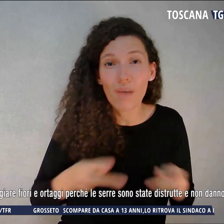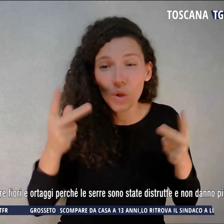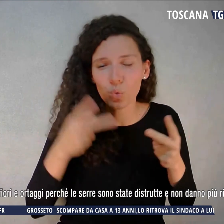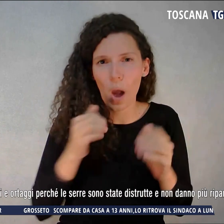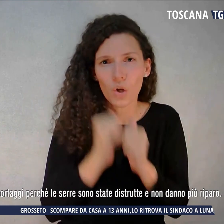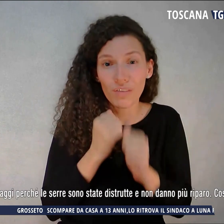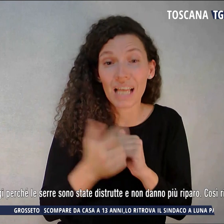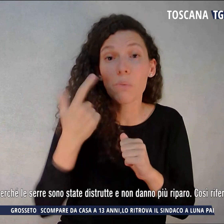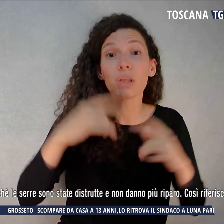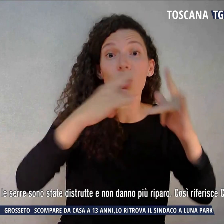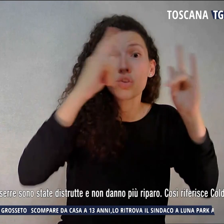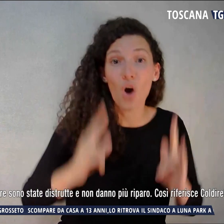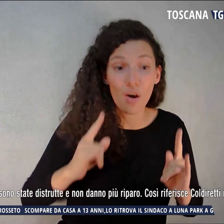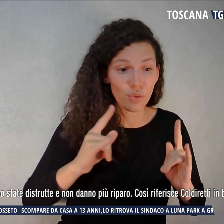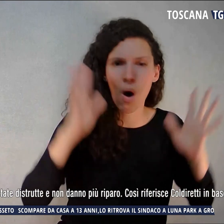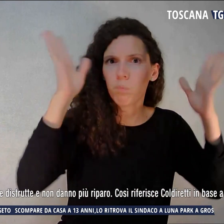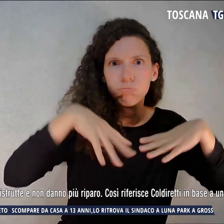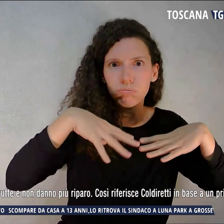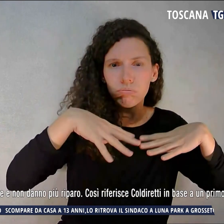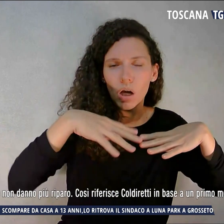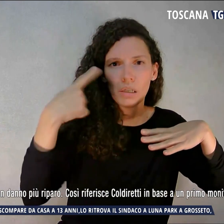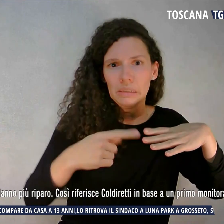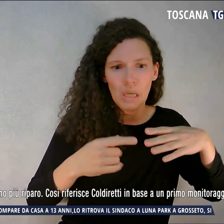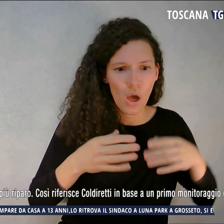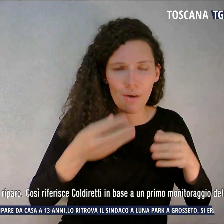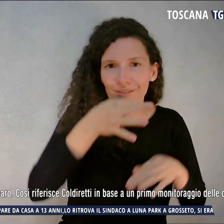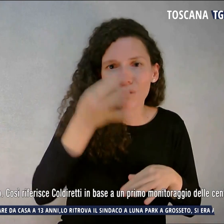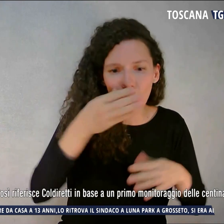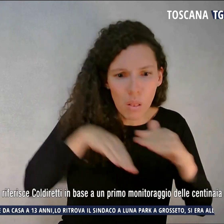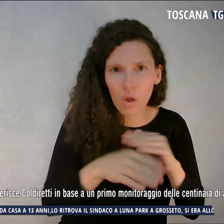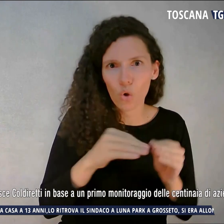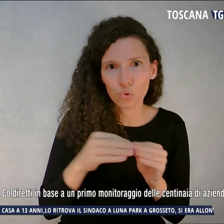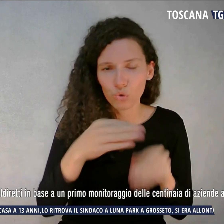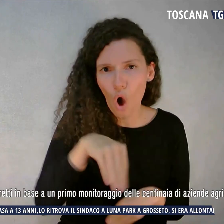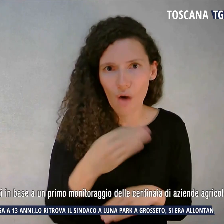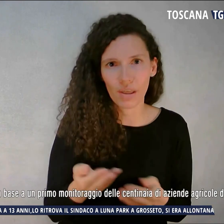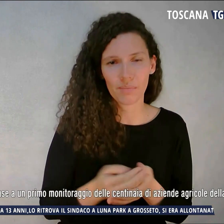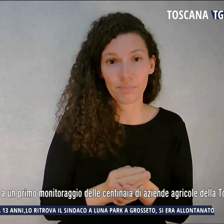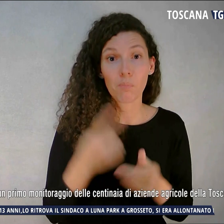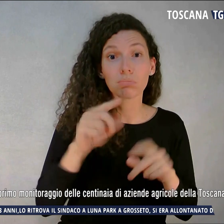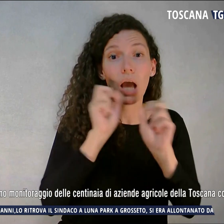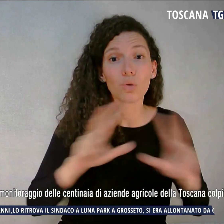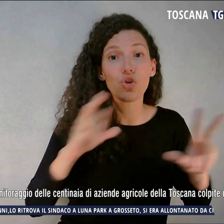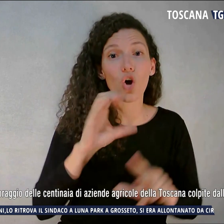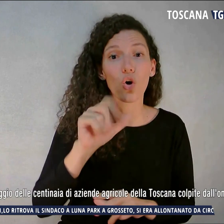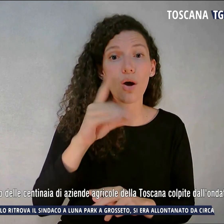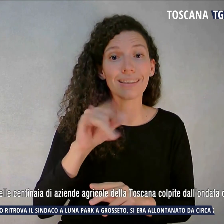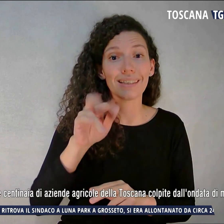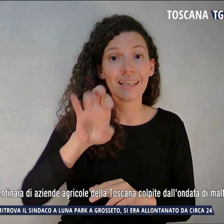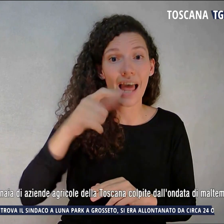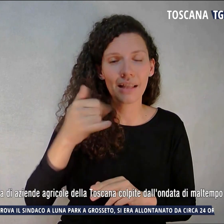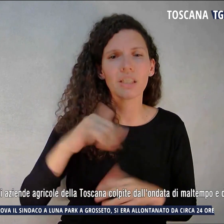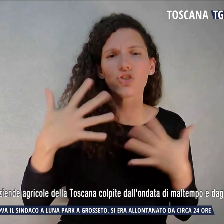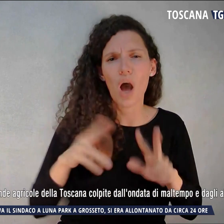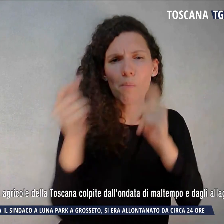danno più riparo. Così riferisce col diretti in base al primo monitoraggio delle centinaia di aziende agricole della nostra regione colpite